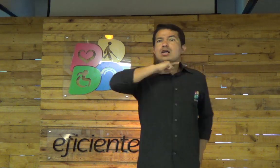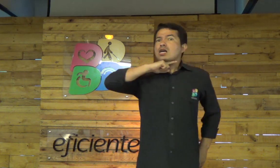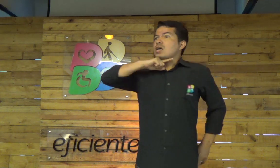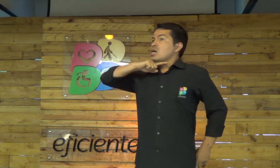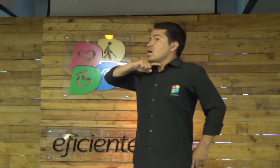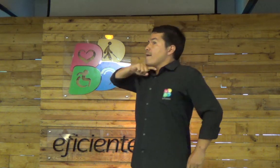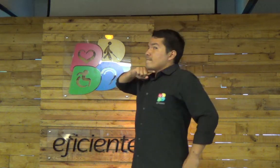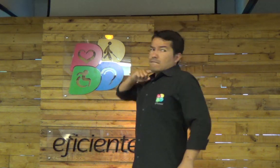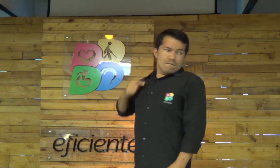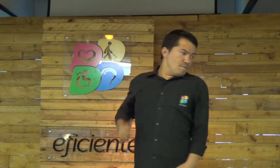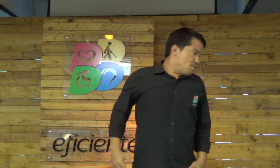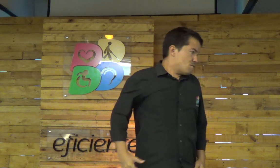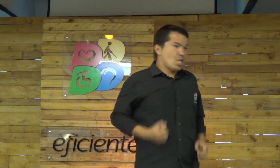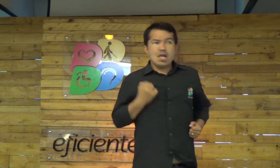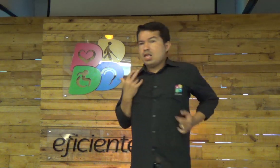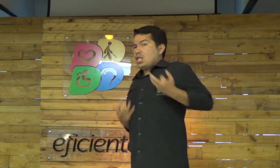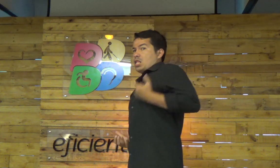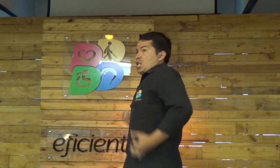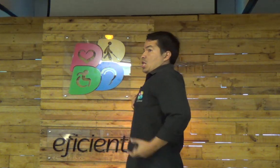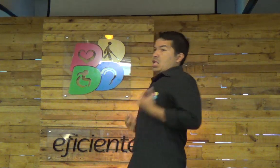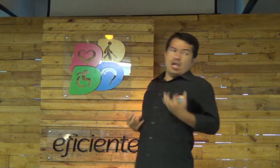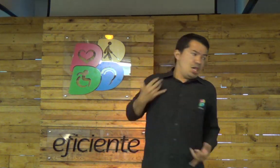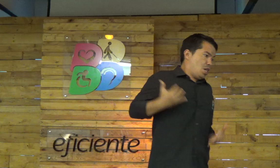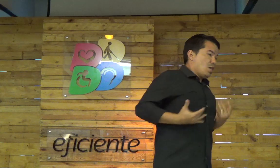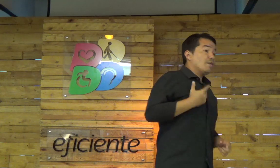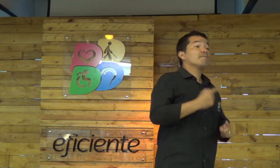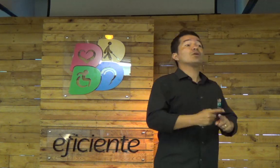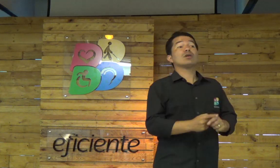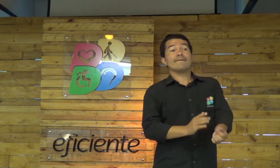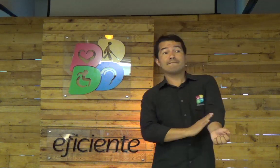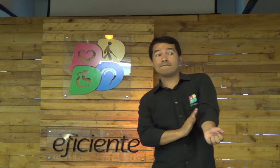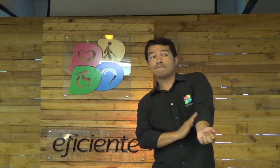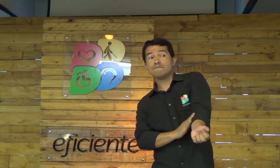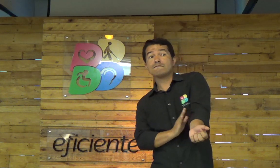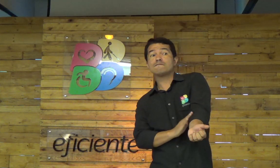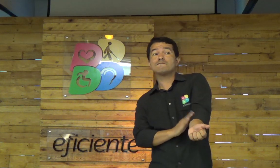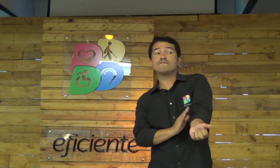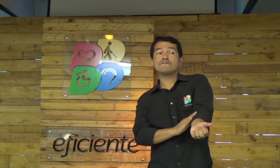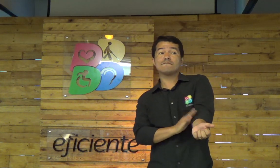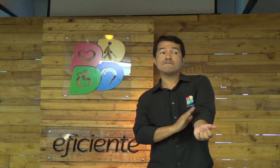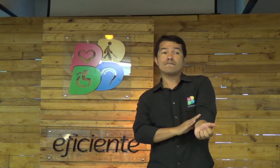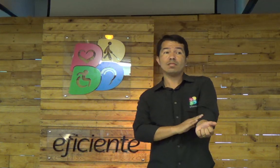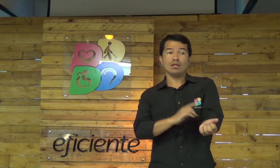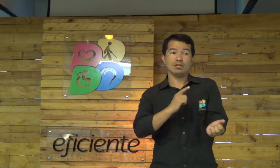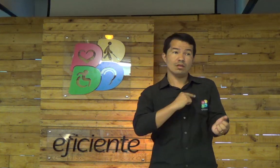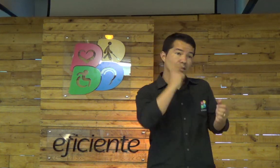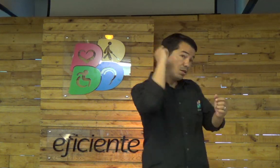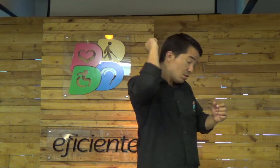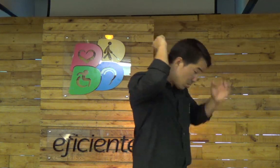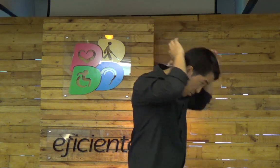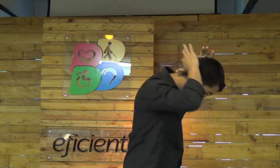começa ali... Ficar desejando... E... Pensando em algumas coisas... São viciadas nisso...